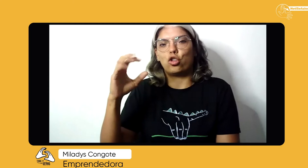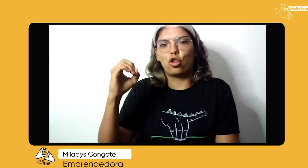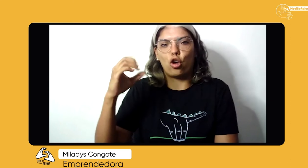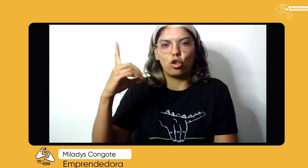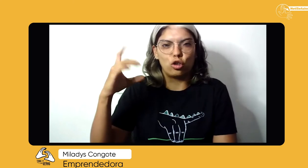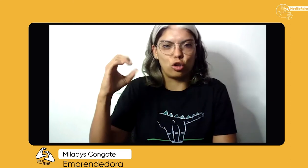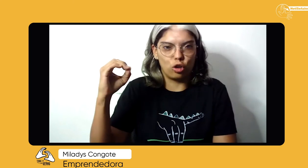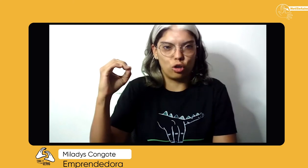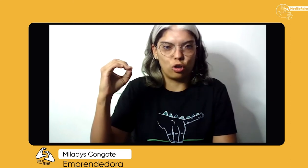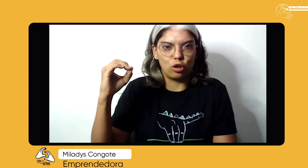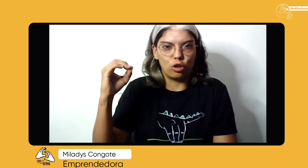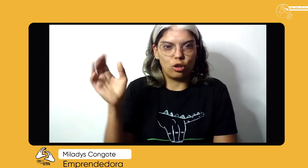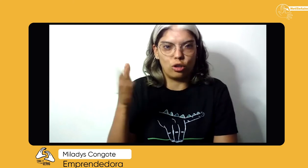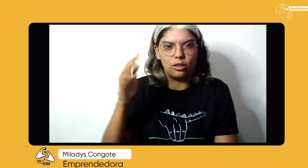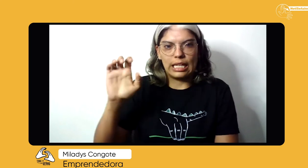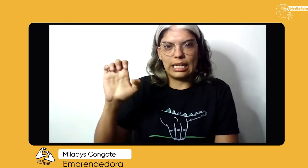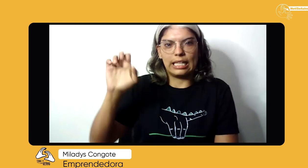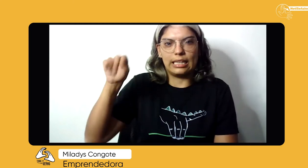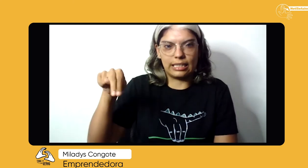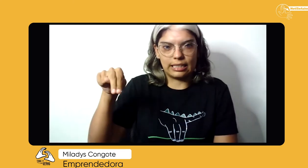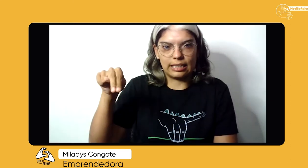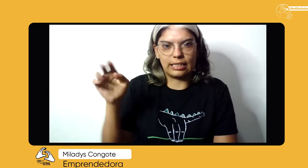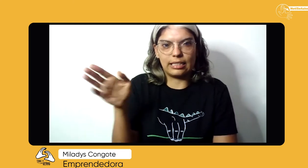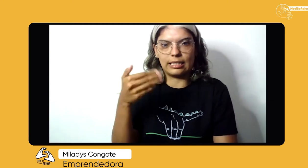El nombre es todo en señas.